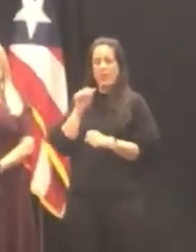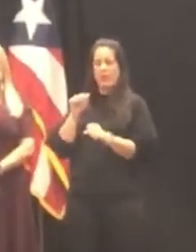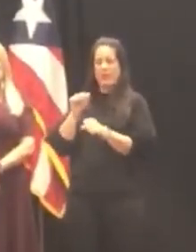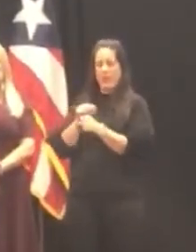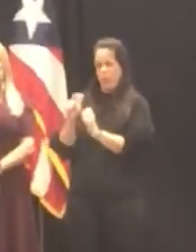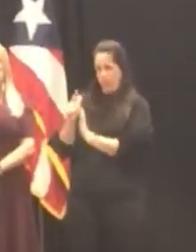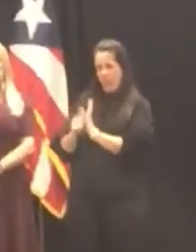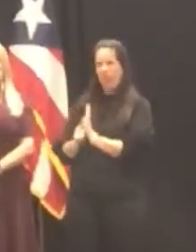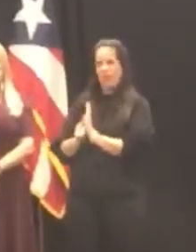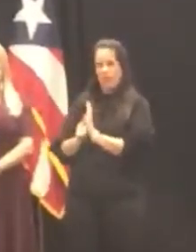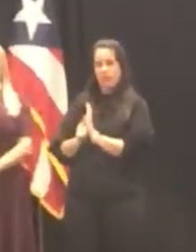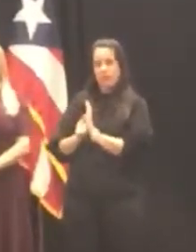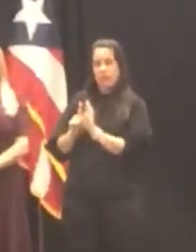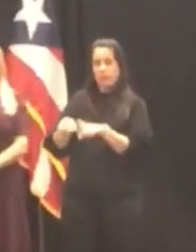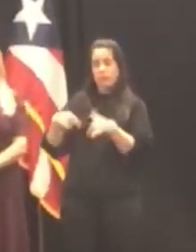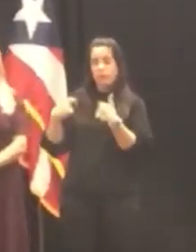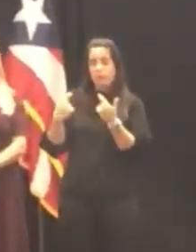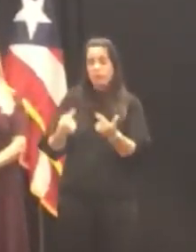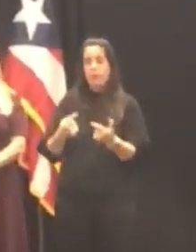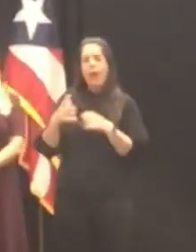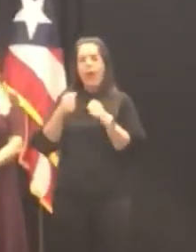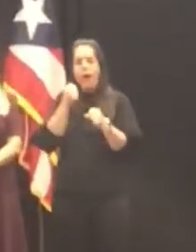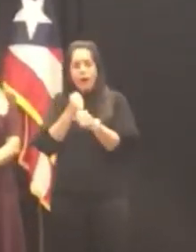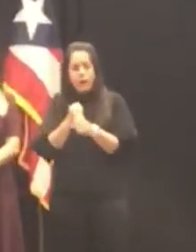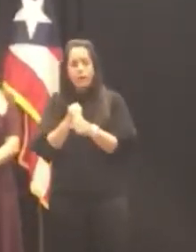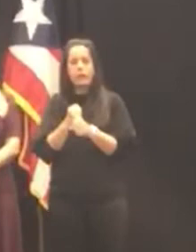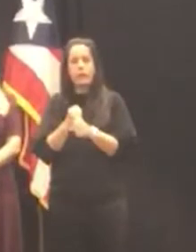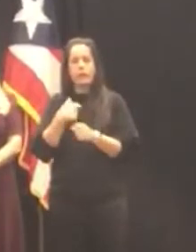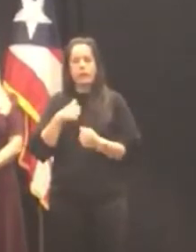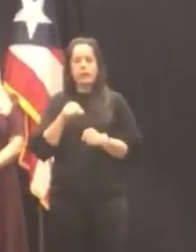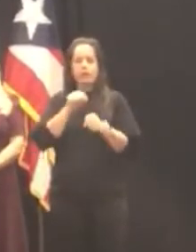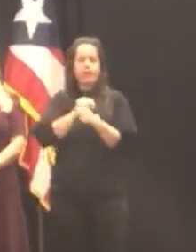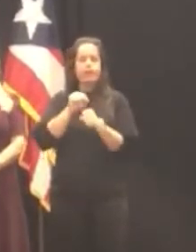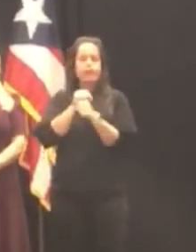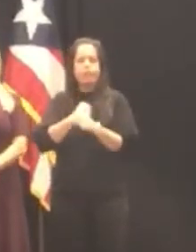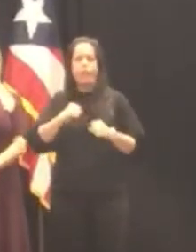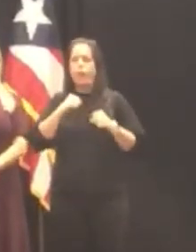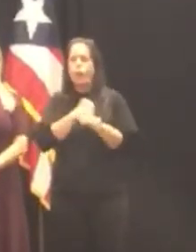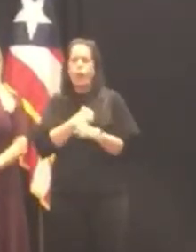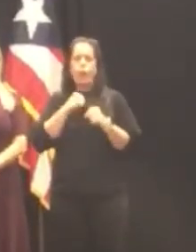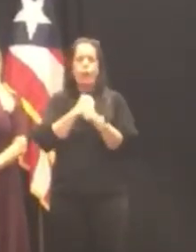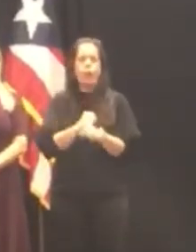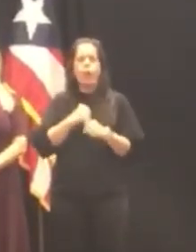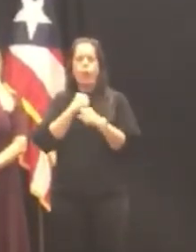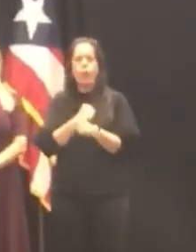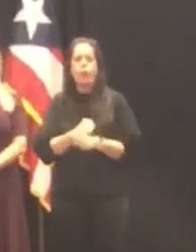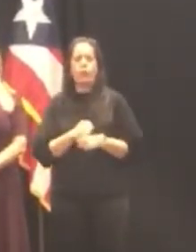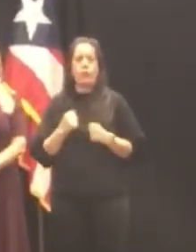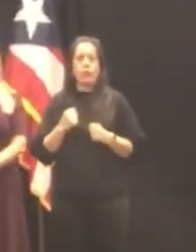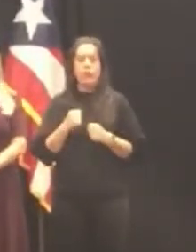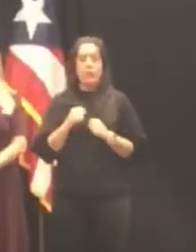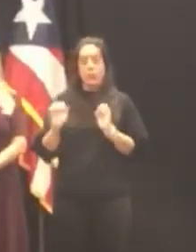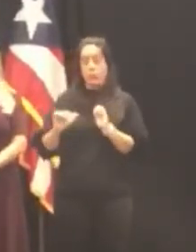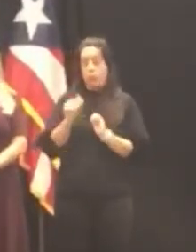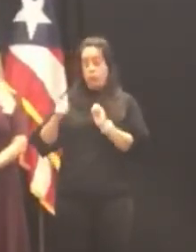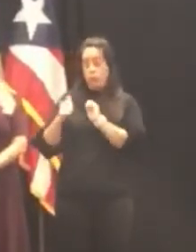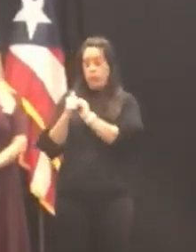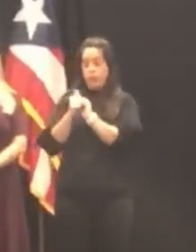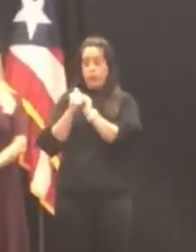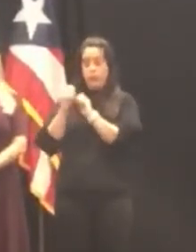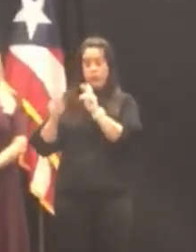durante los pasados años he trabajado incansablemente junto a juristas de primer orden